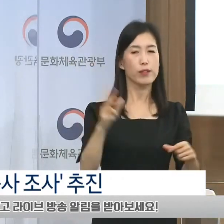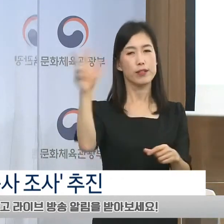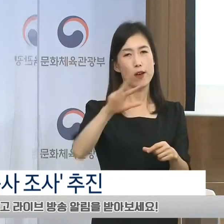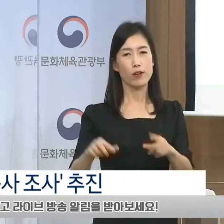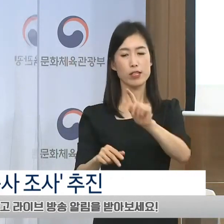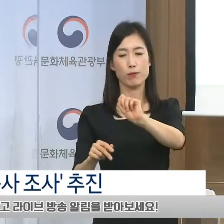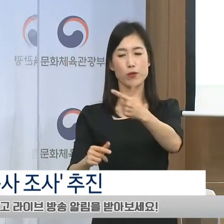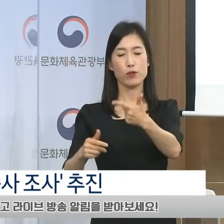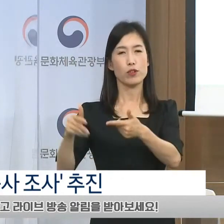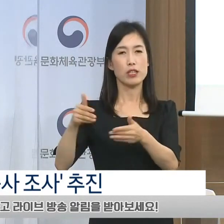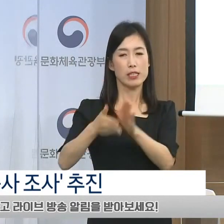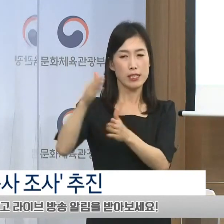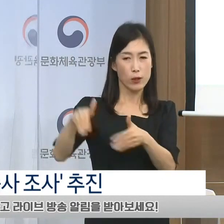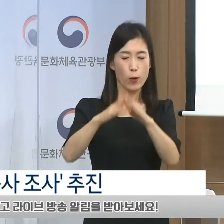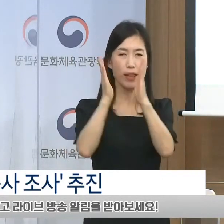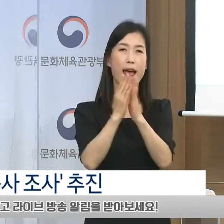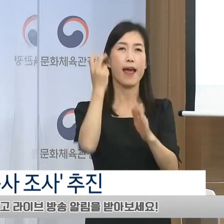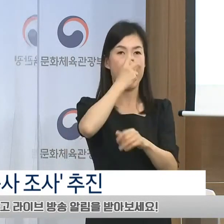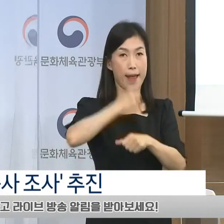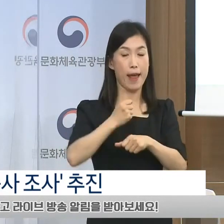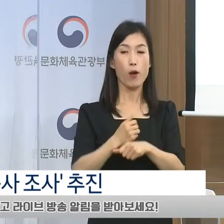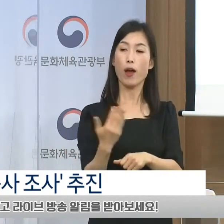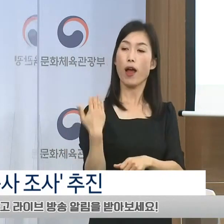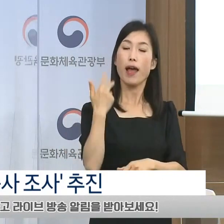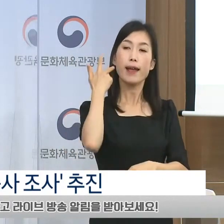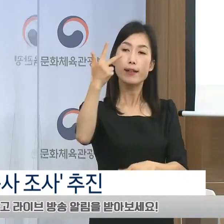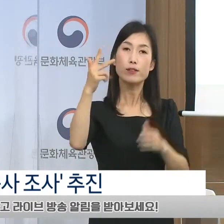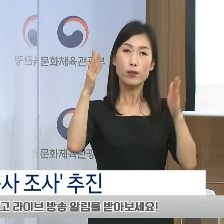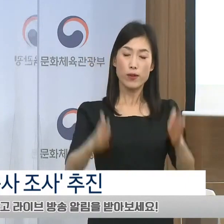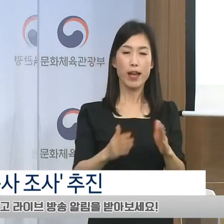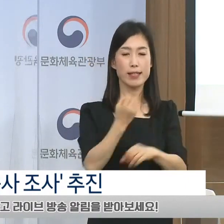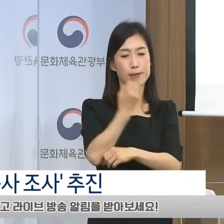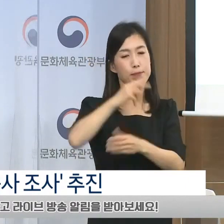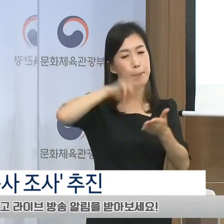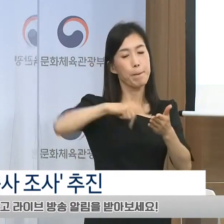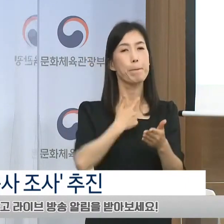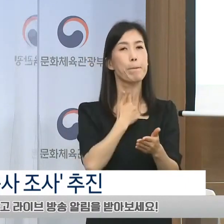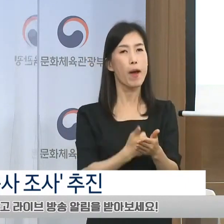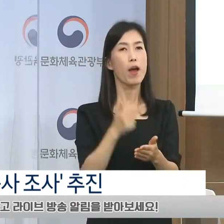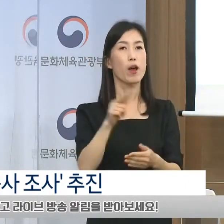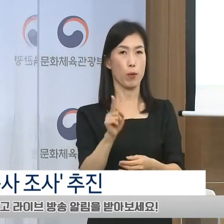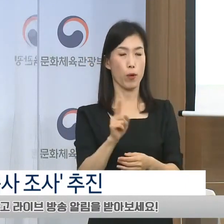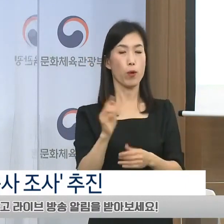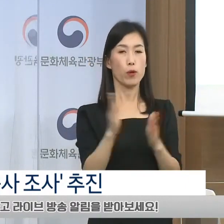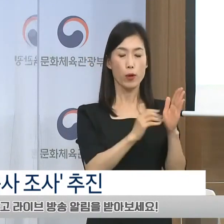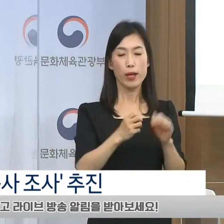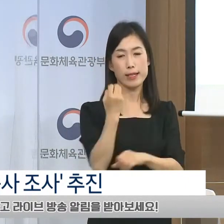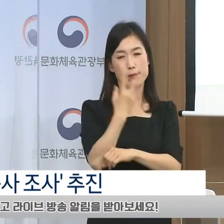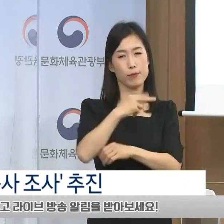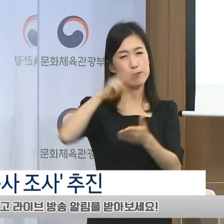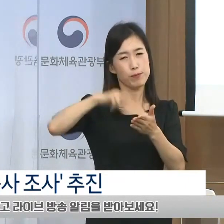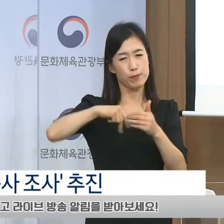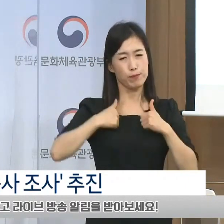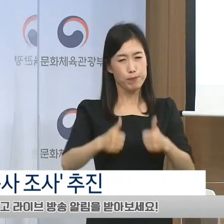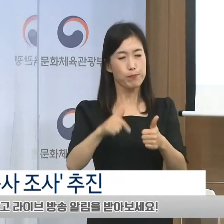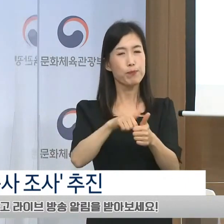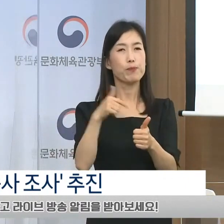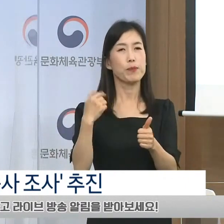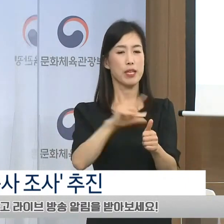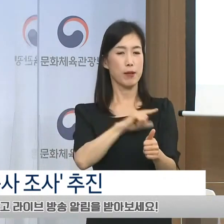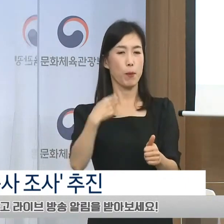진행하고 지난 일주일간 열람한 신문인 열동률과 신문을 정기구독한 구독률을